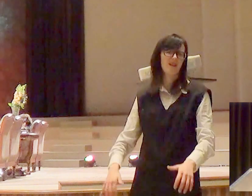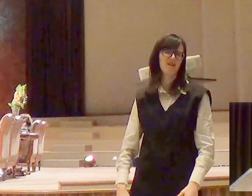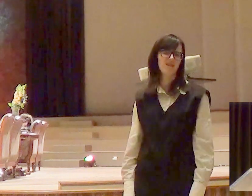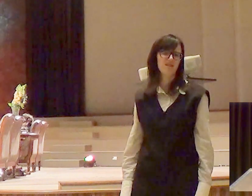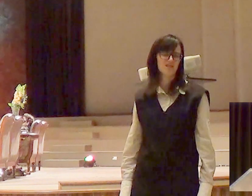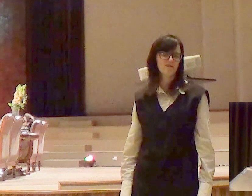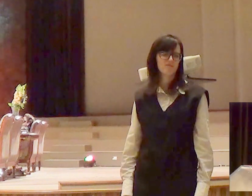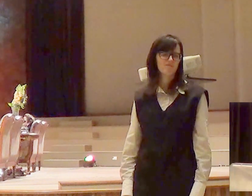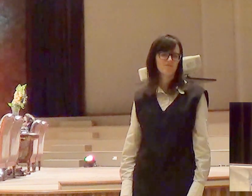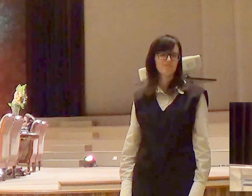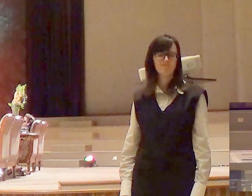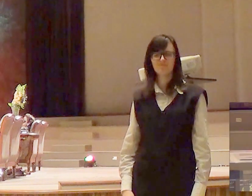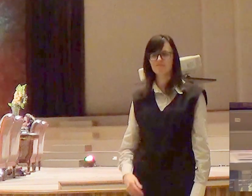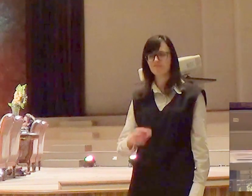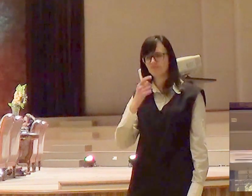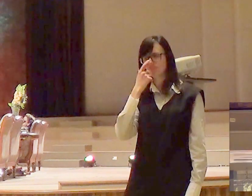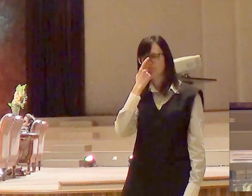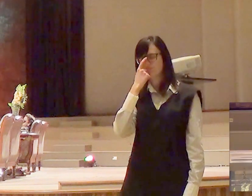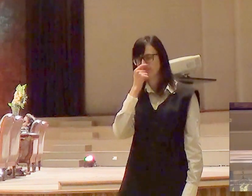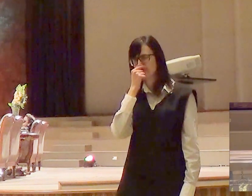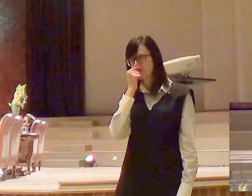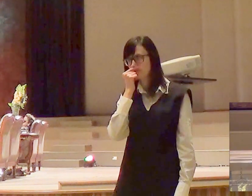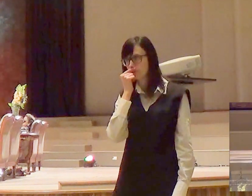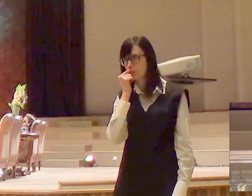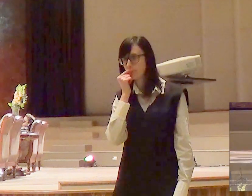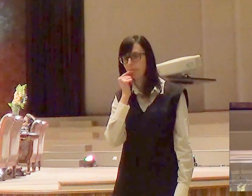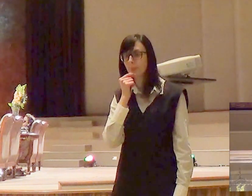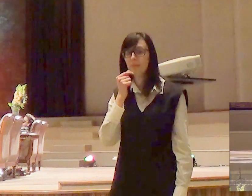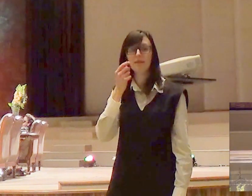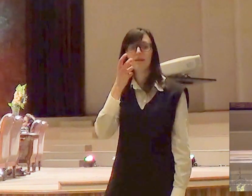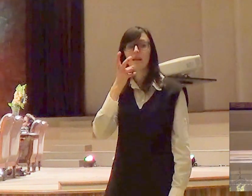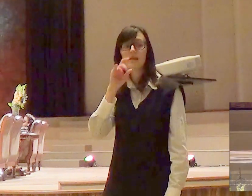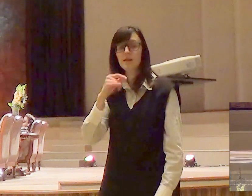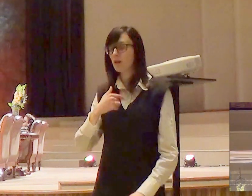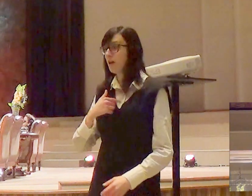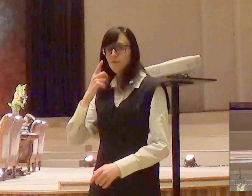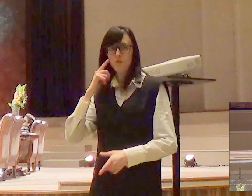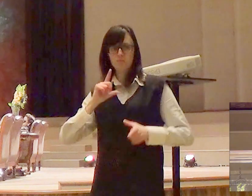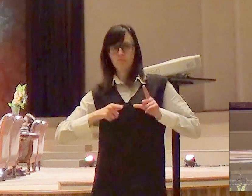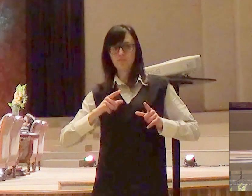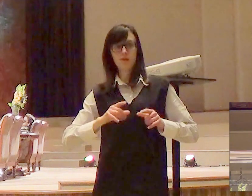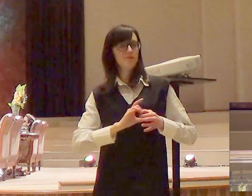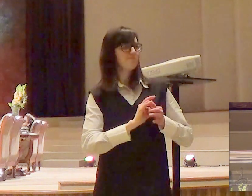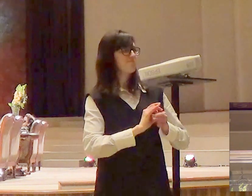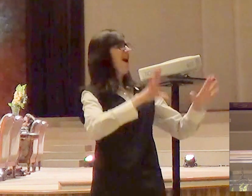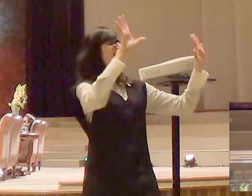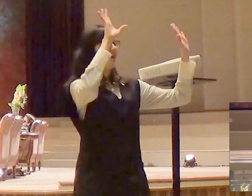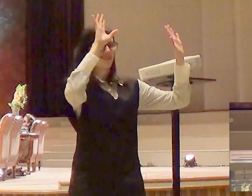simbolicamente voltar para o Egito na Bíblia quer dizer